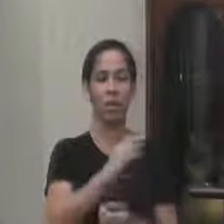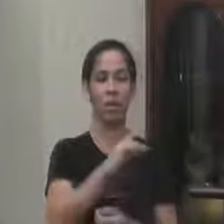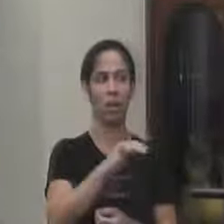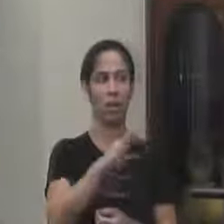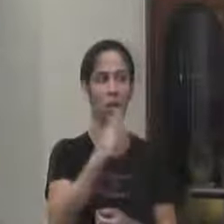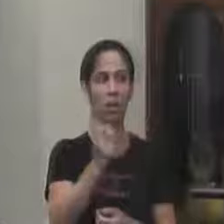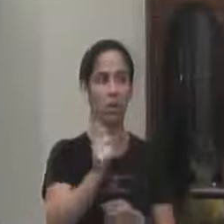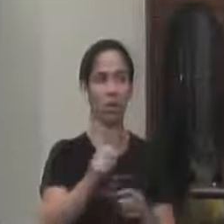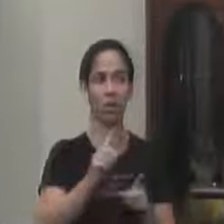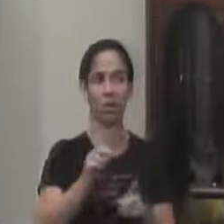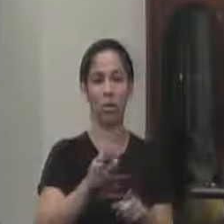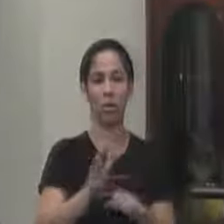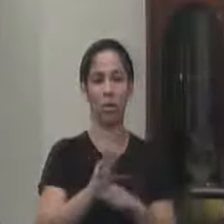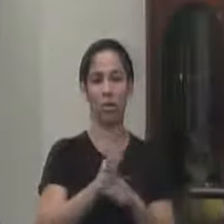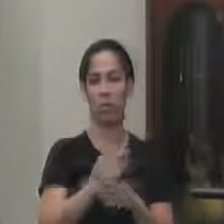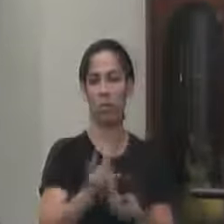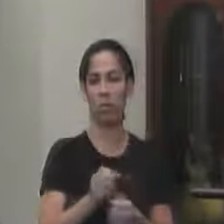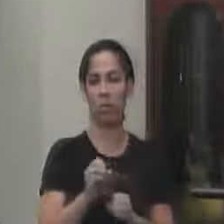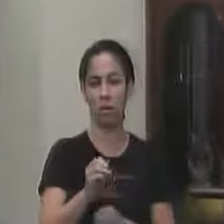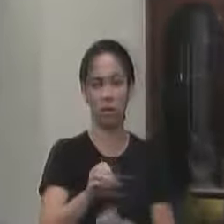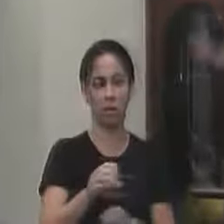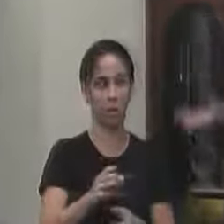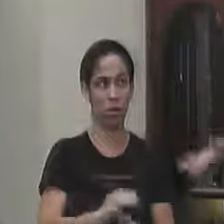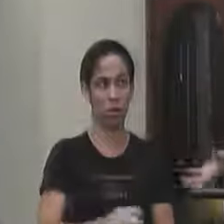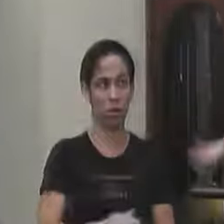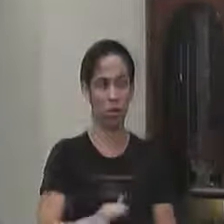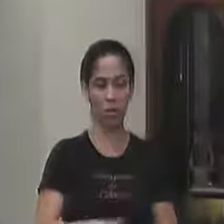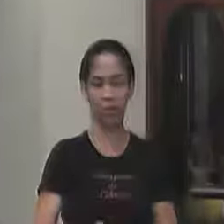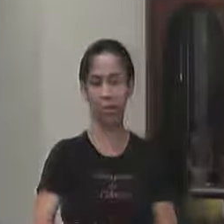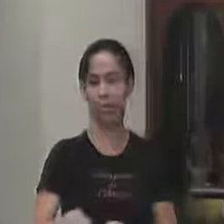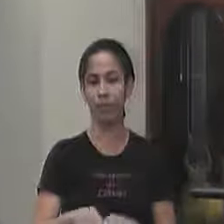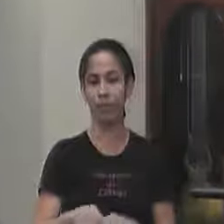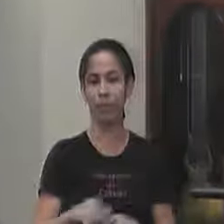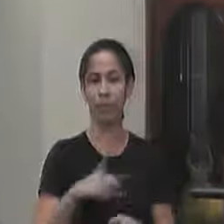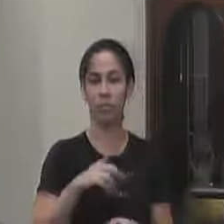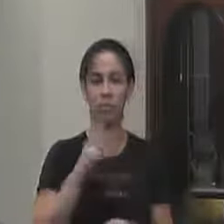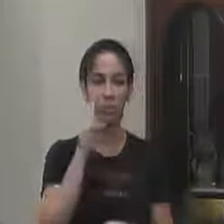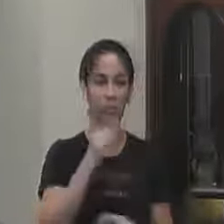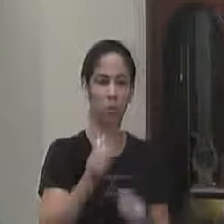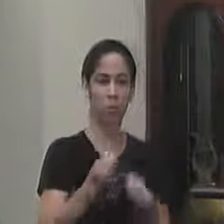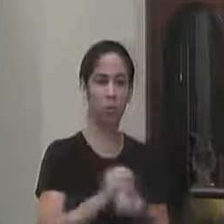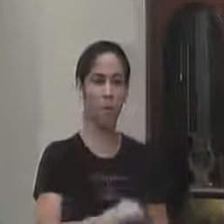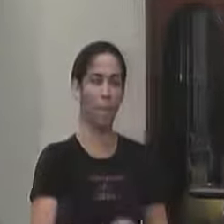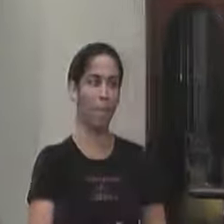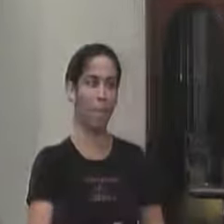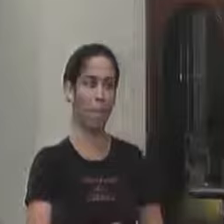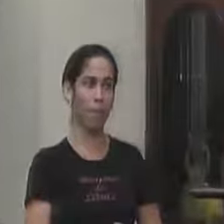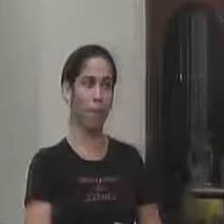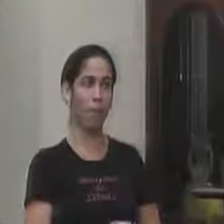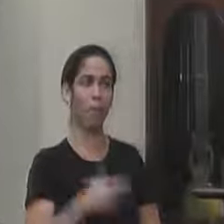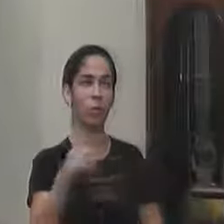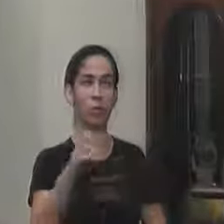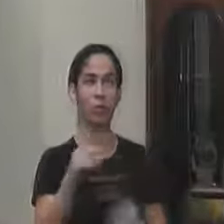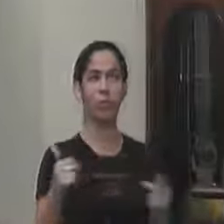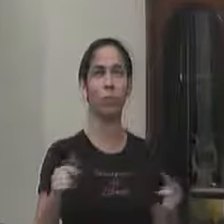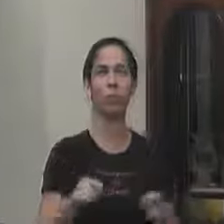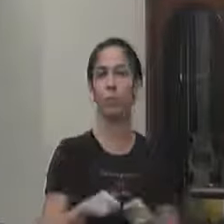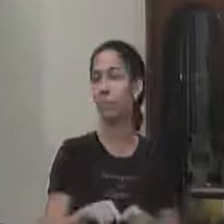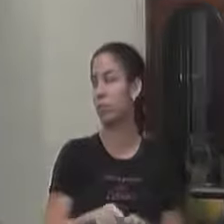assistencialista a creche hoje ela educativa é a criança que a gente tem que ver e outra coisa também que